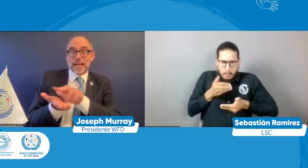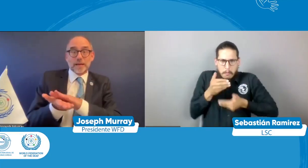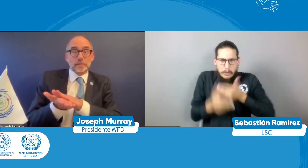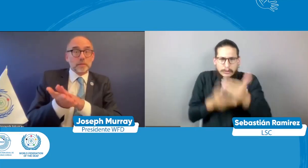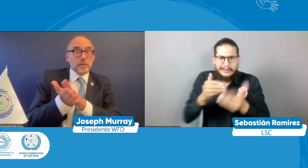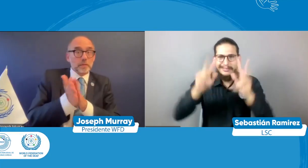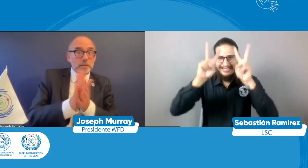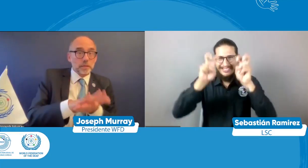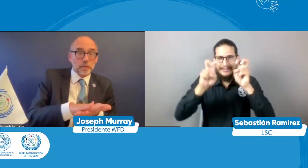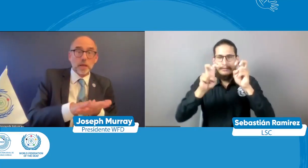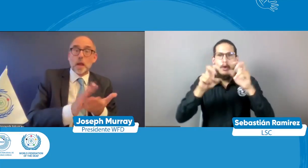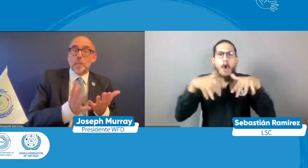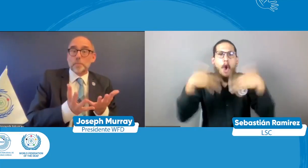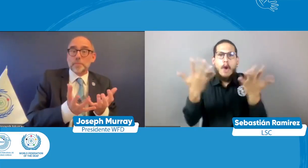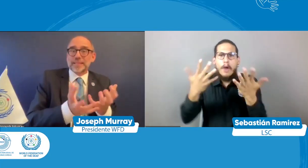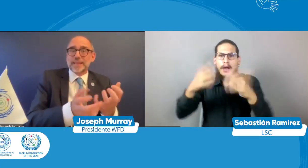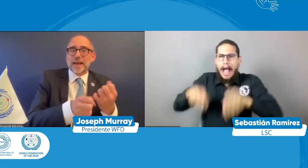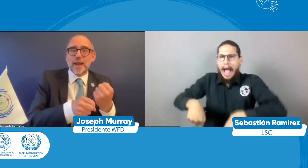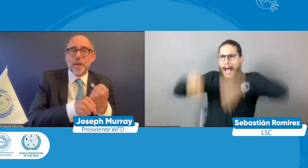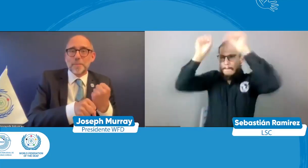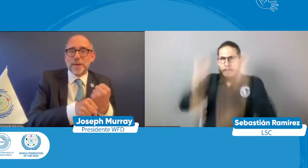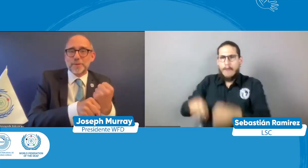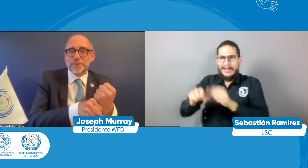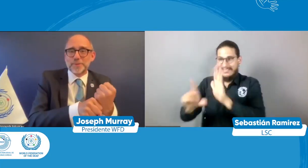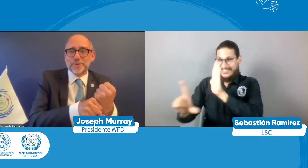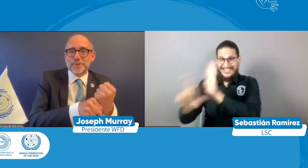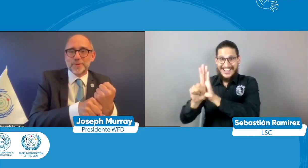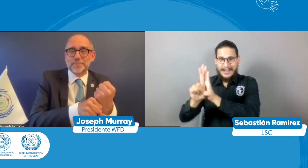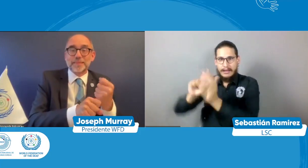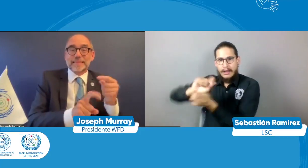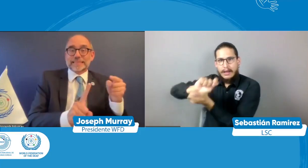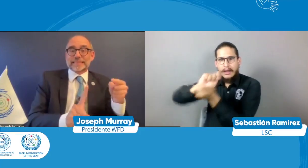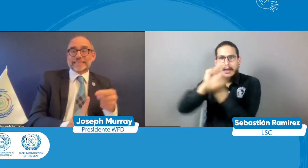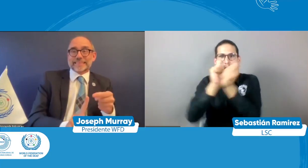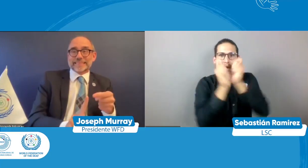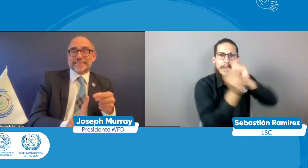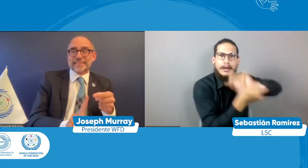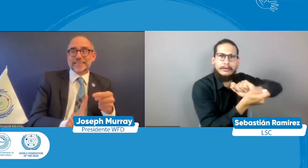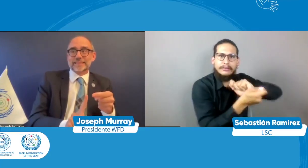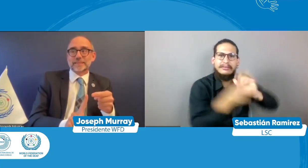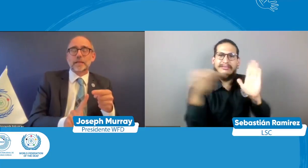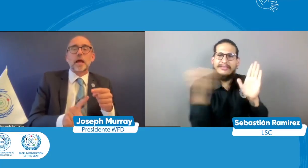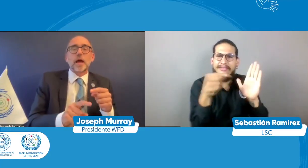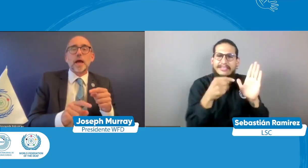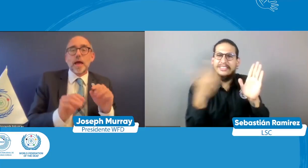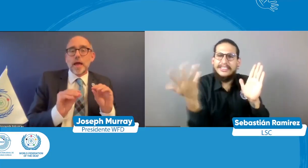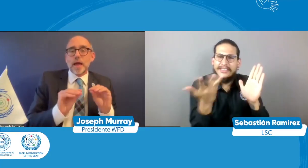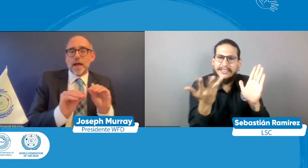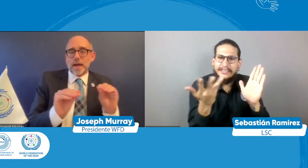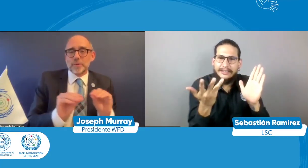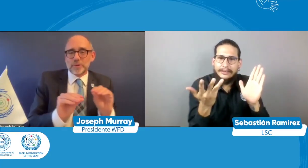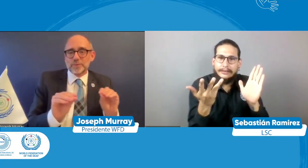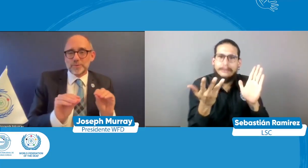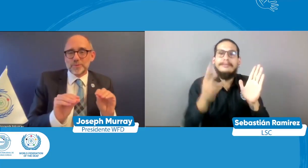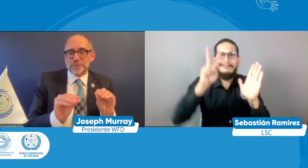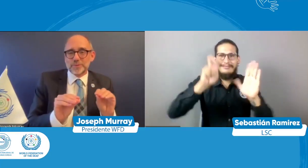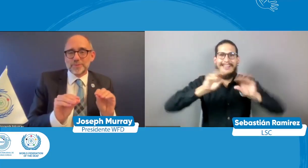cabo este proceso en el cual ya se hace esa aprobación y de allí cómo es que se lleva esto a la práctica al